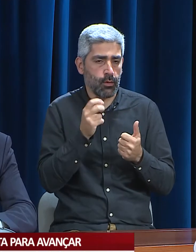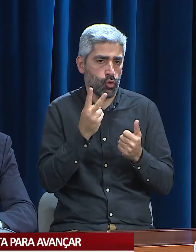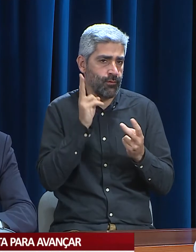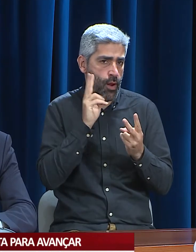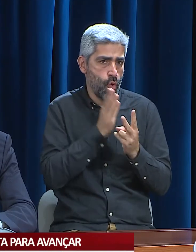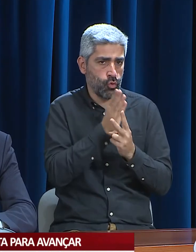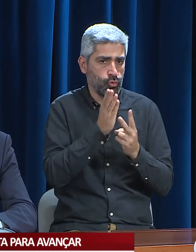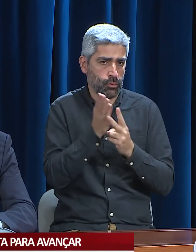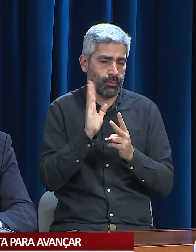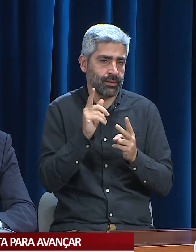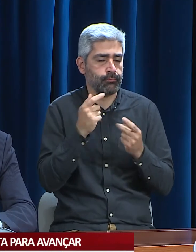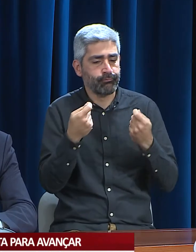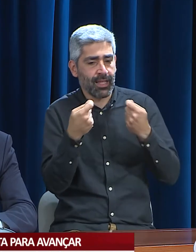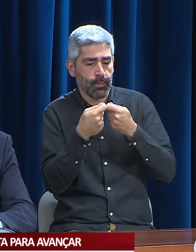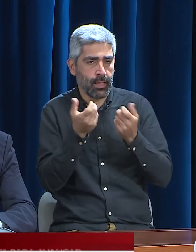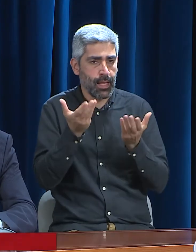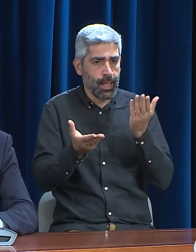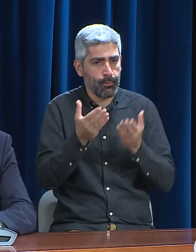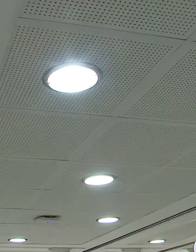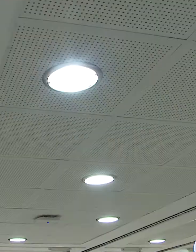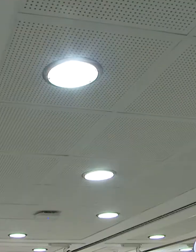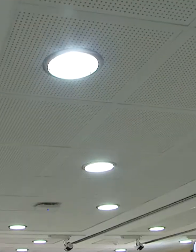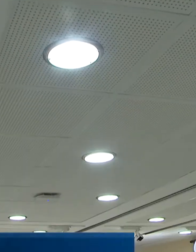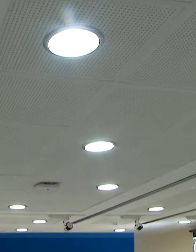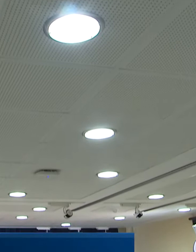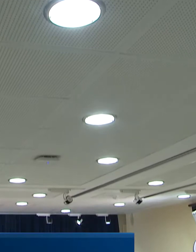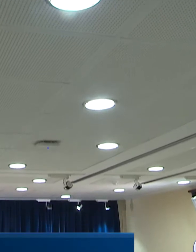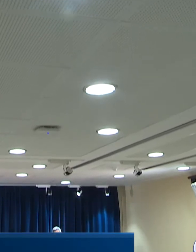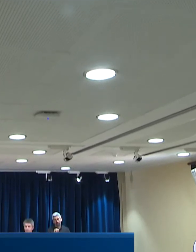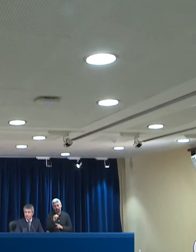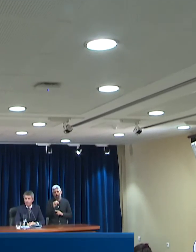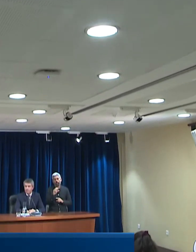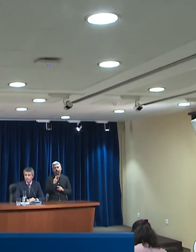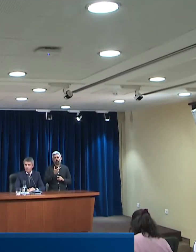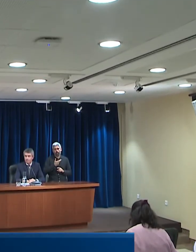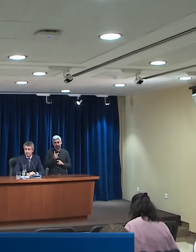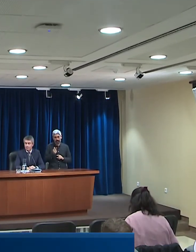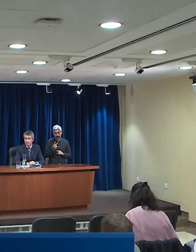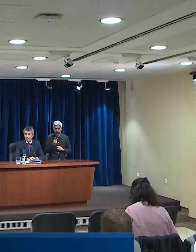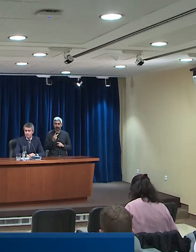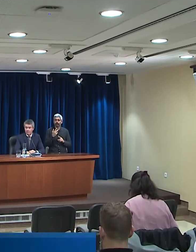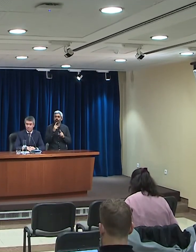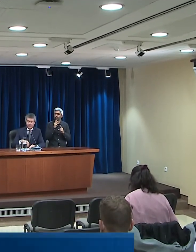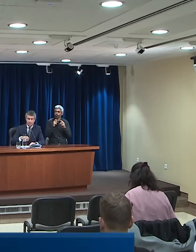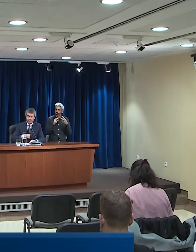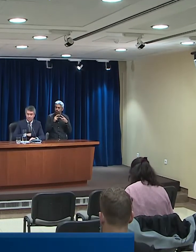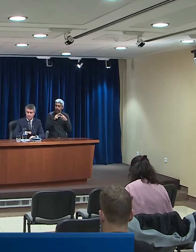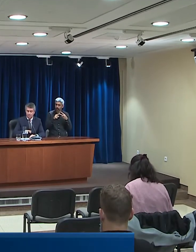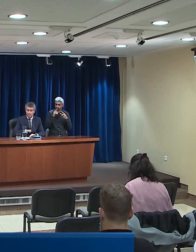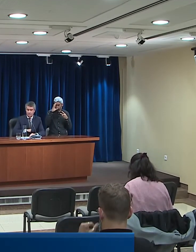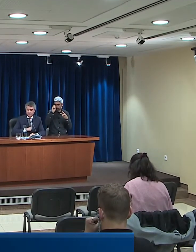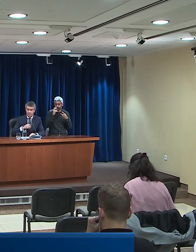com equilíbrio, com muito rigor e com muita disciplina. Já sobre a passagem da base de dados do SEF para a dependência do Primeiro-Ministro,